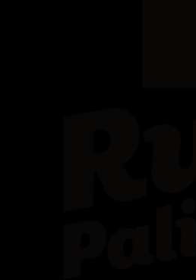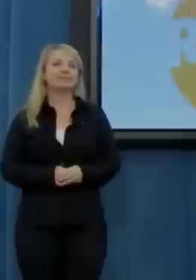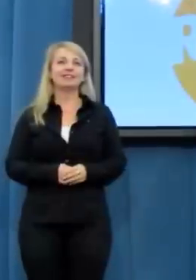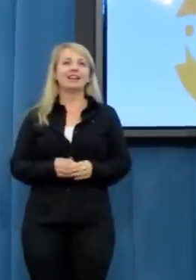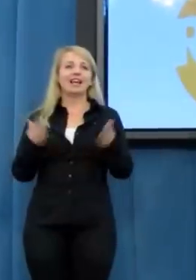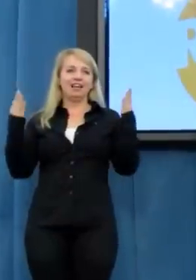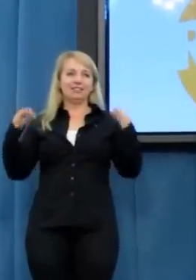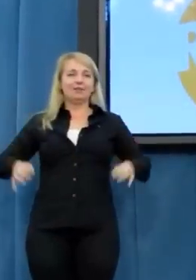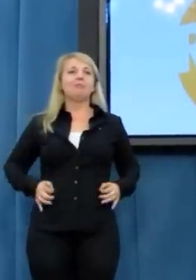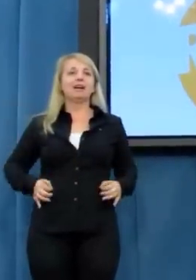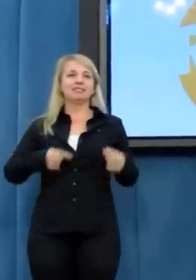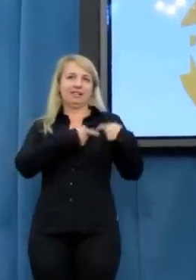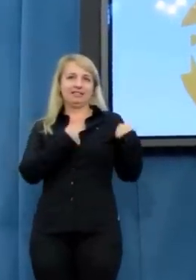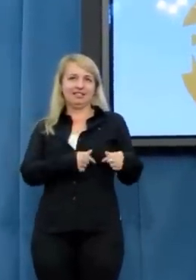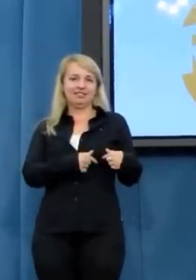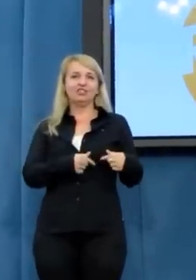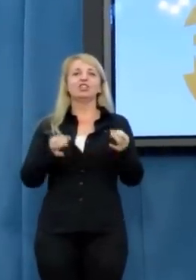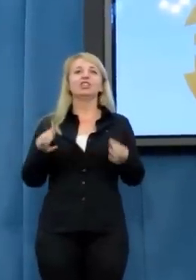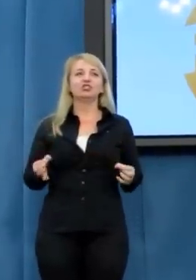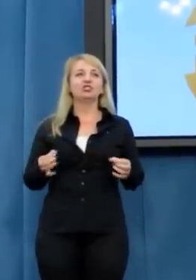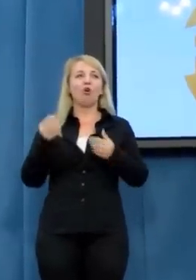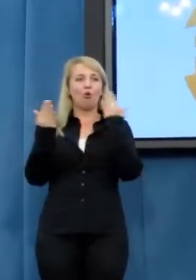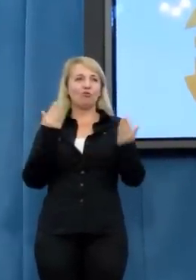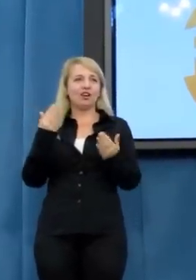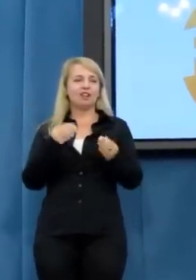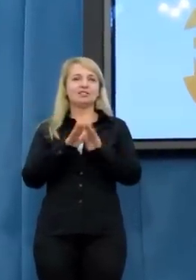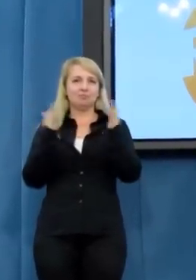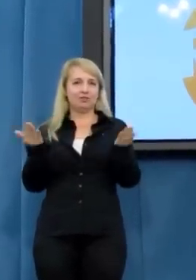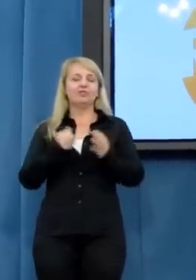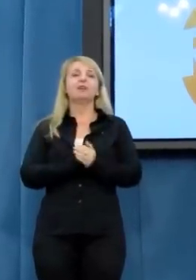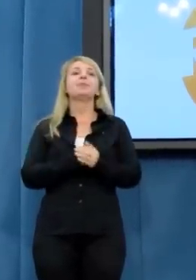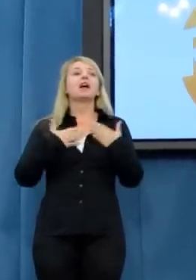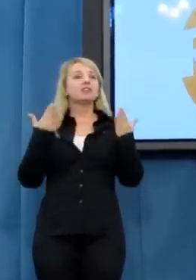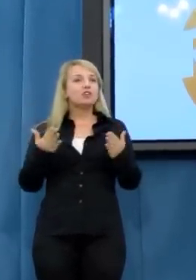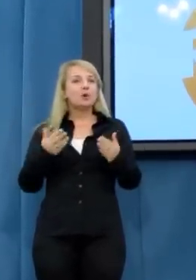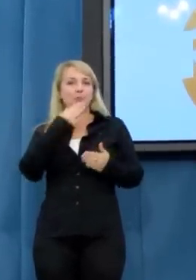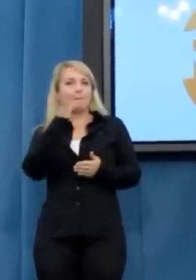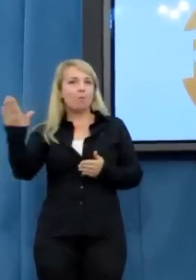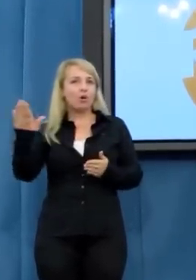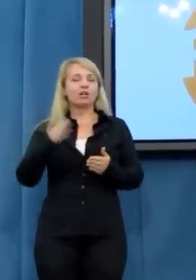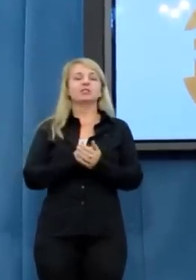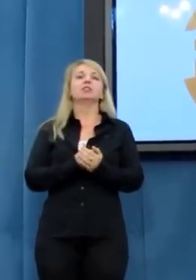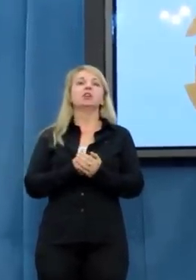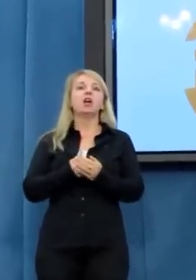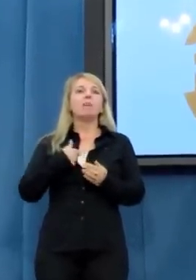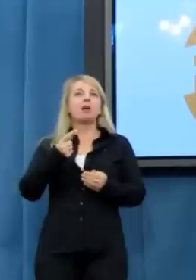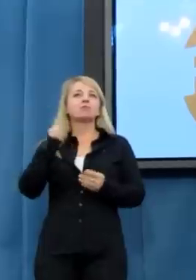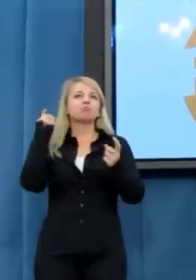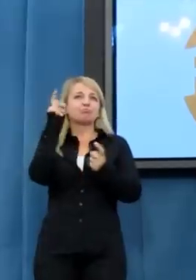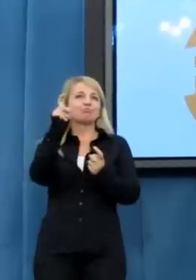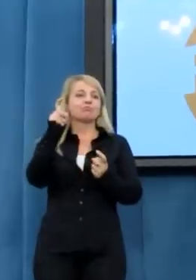Witam Państwa bardzo serdecznie na dzisiejszej konferencji prasowej, podczas której chciałabym zaprezentować Państwu protest.